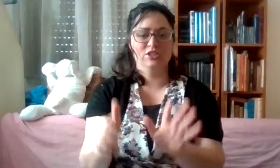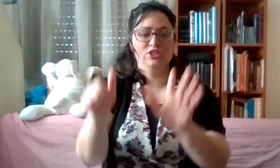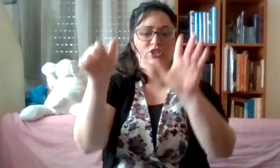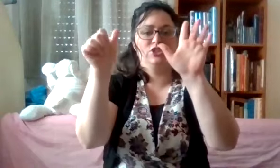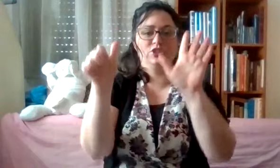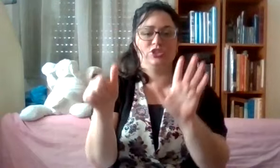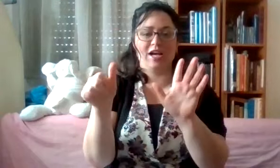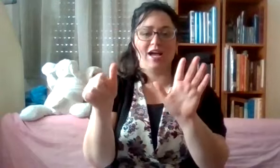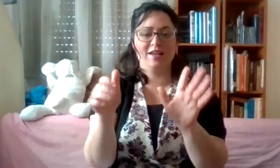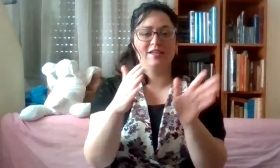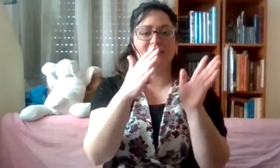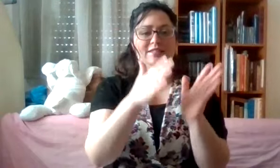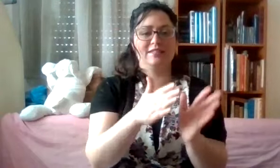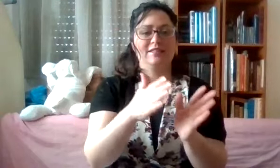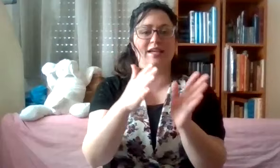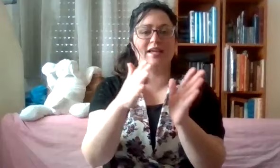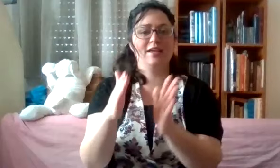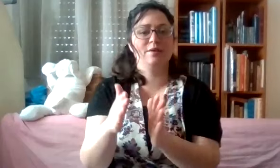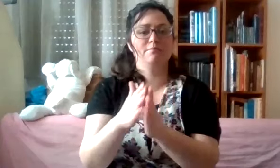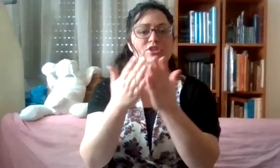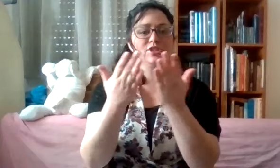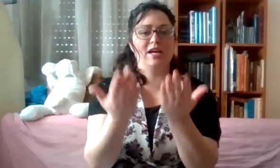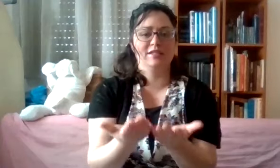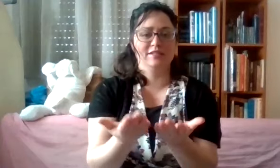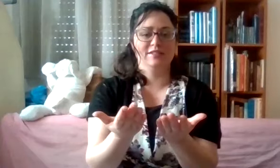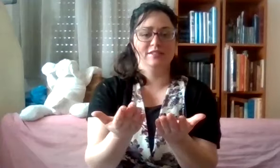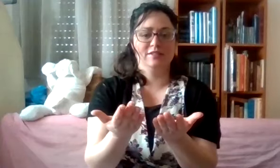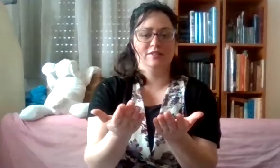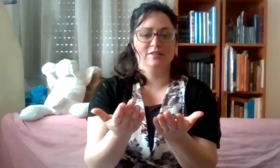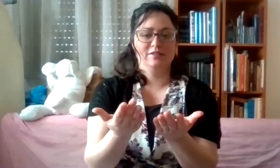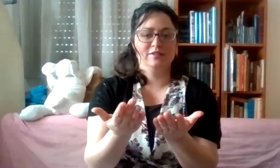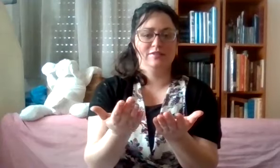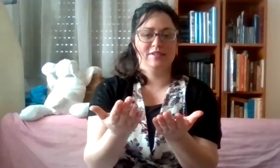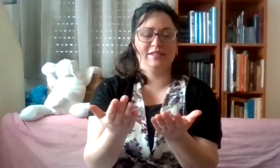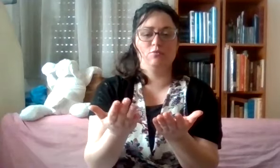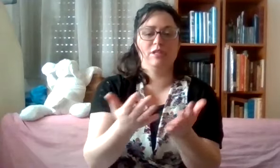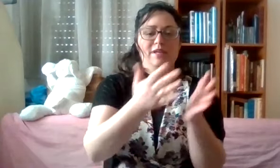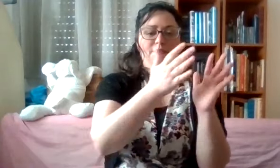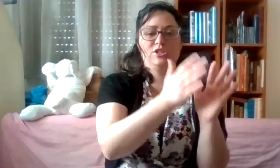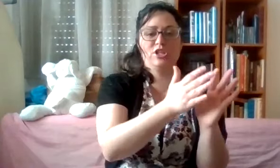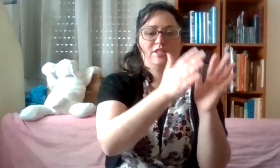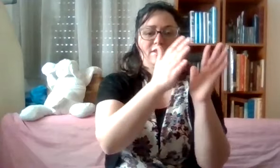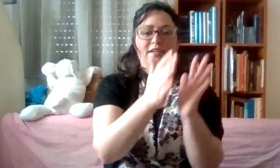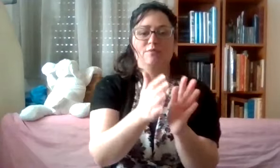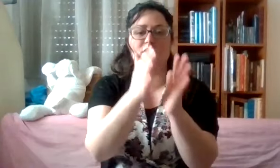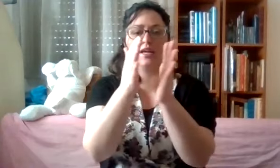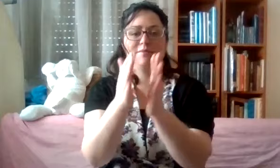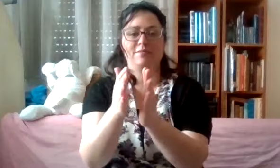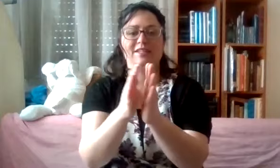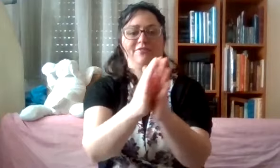שישה סדרי משנה. אנחנו מדמיינים את ששת הסדרים מונחים על המדף.